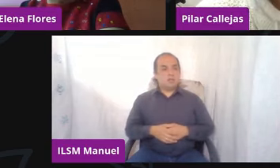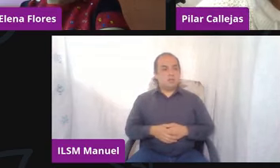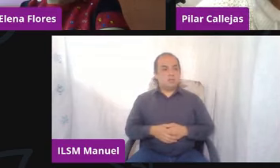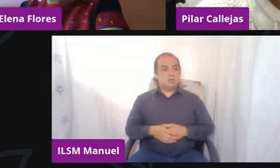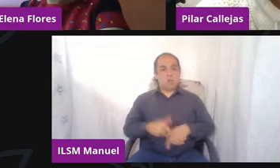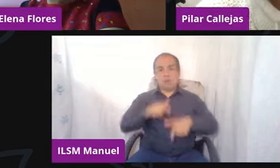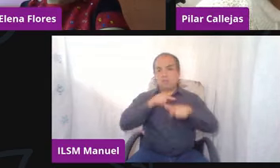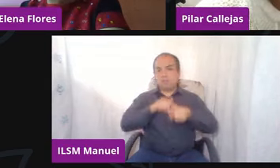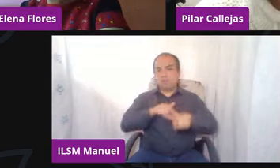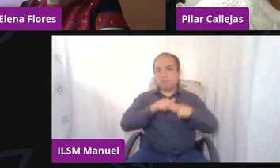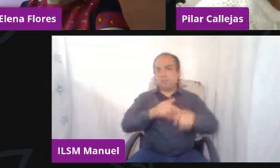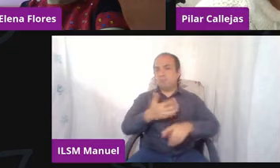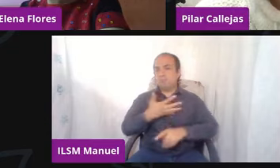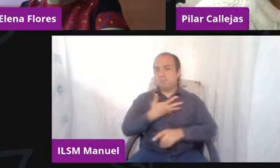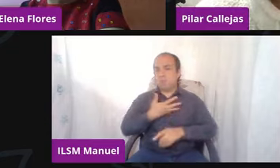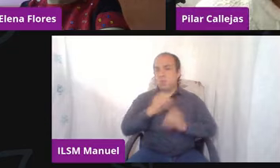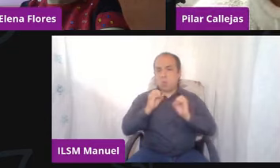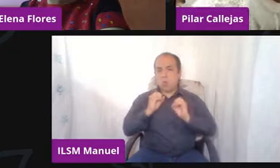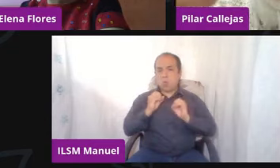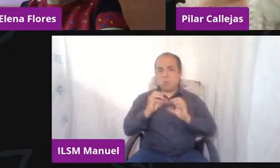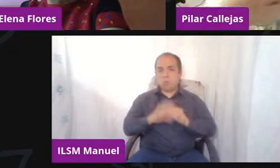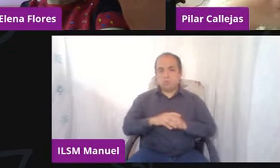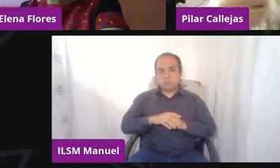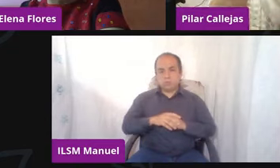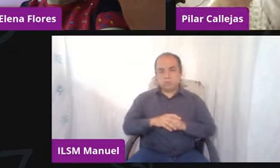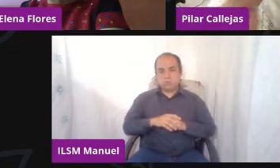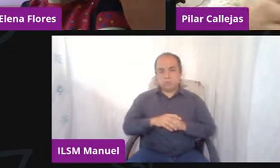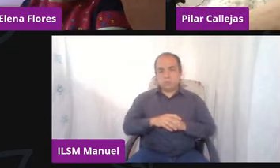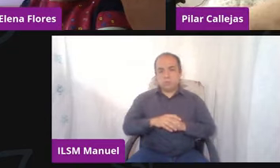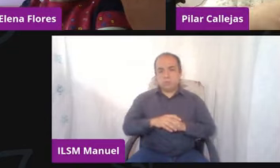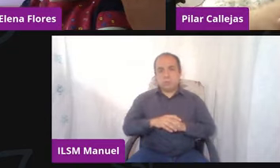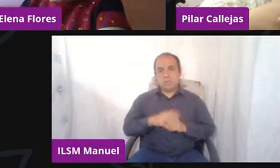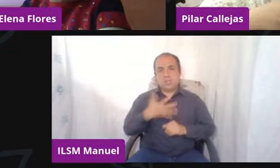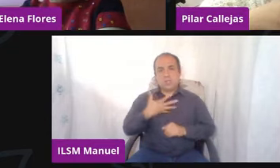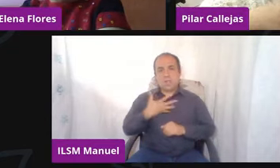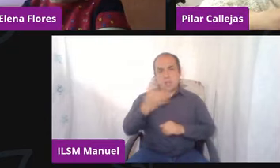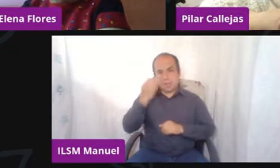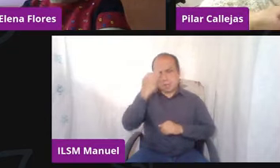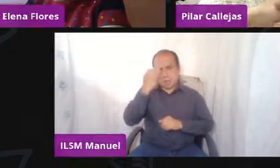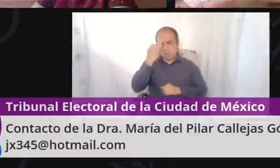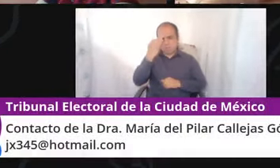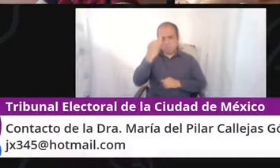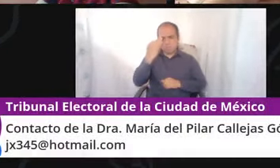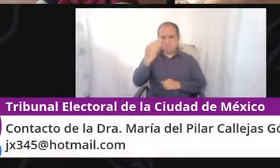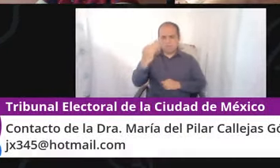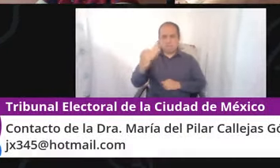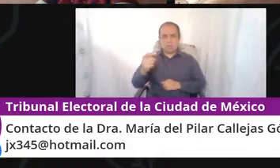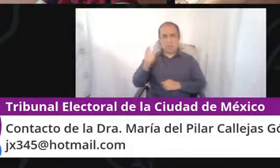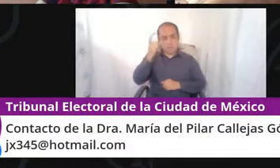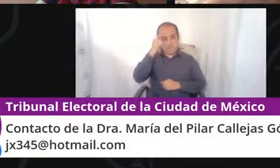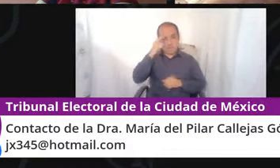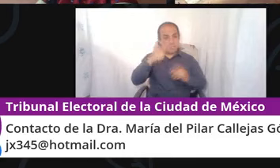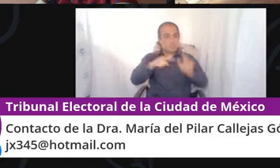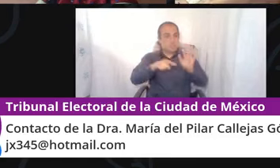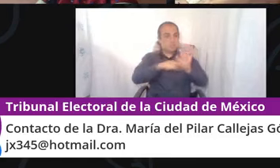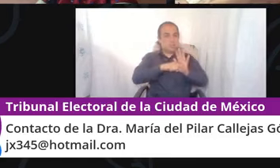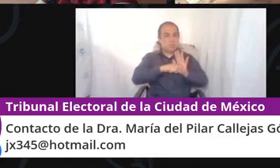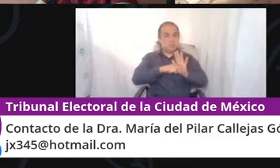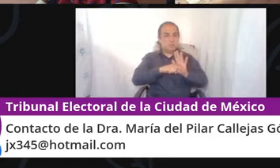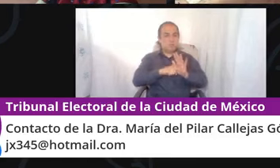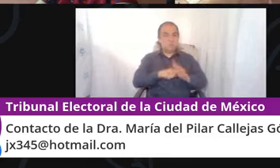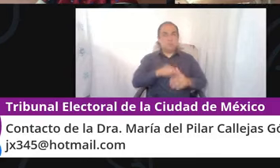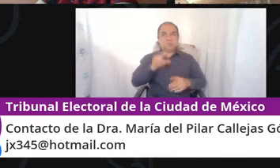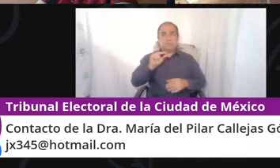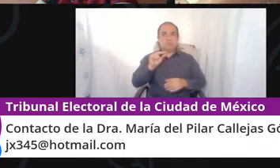después de un tiempo, o sea, una mayor cantidad de tiempo, ya no, ya no va con la